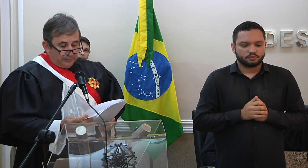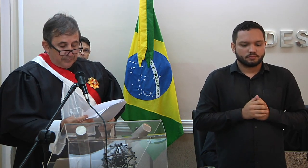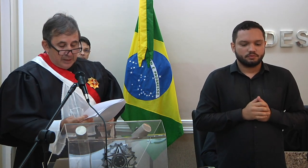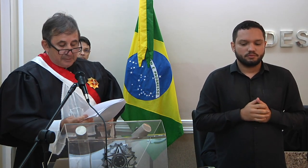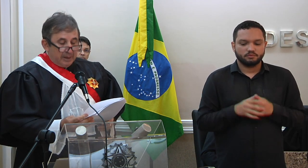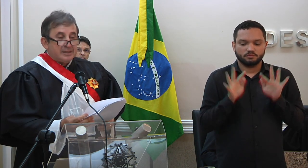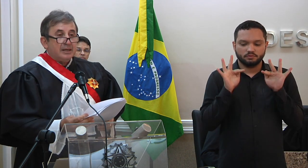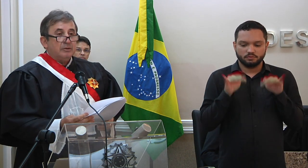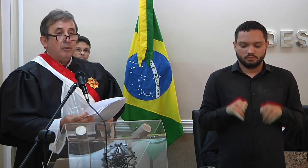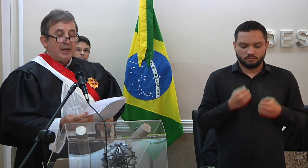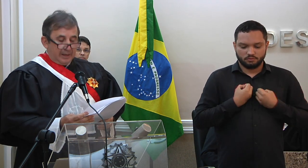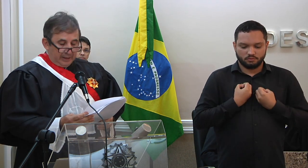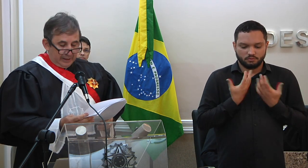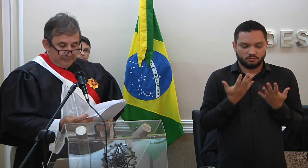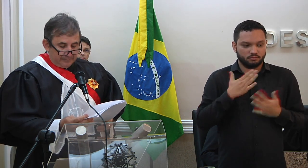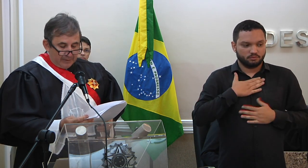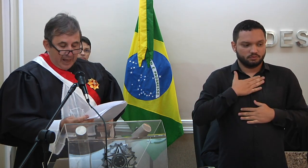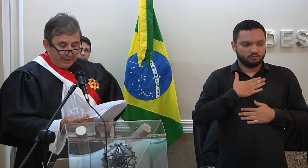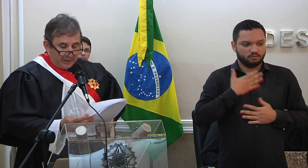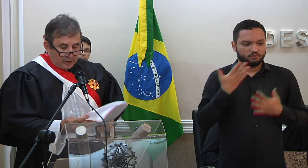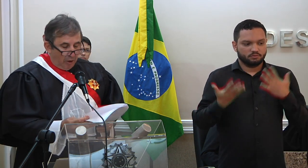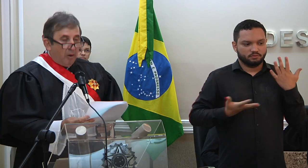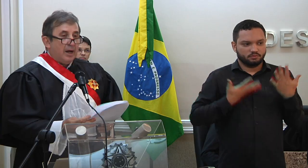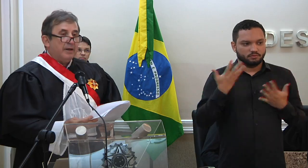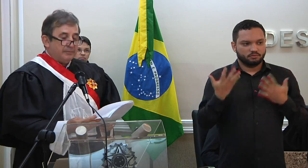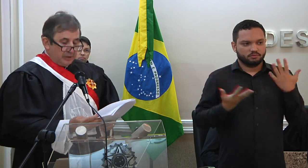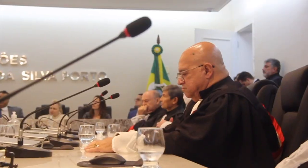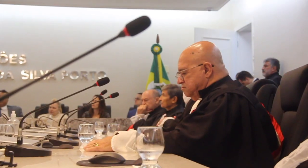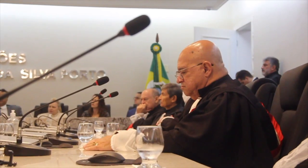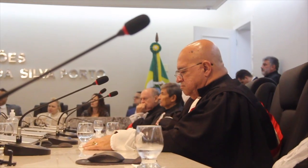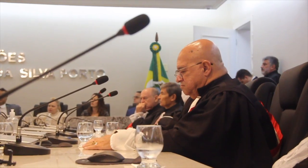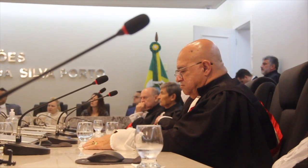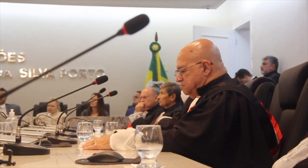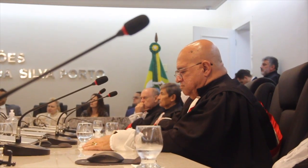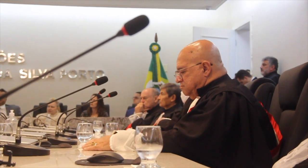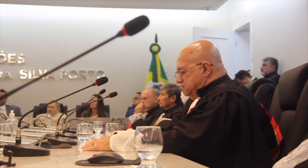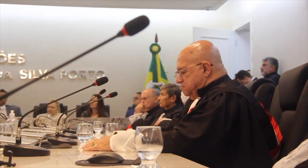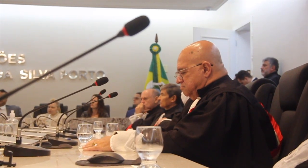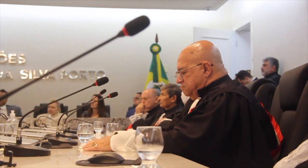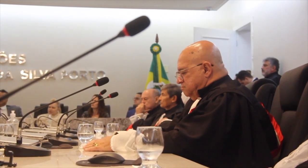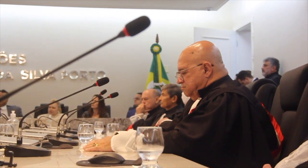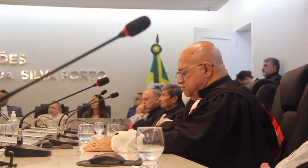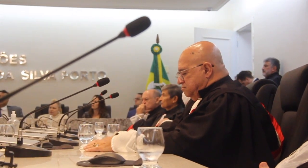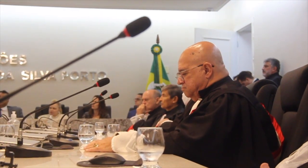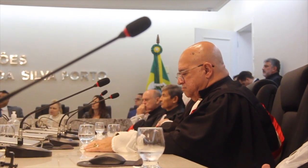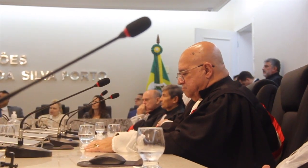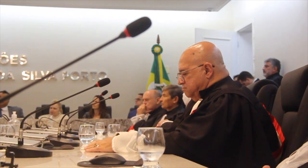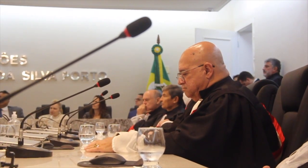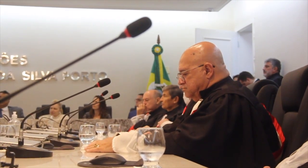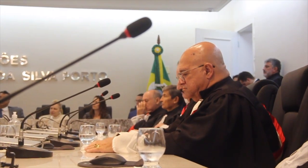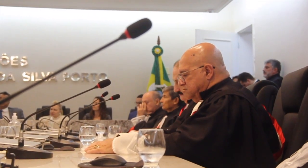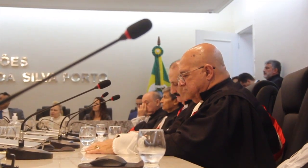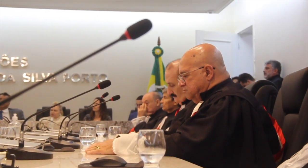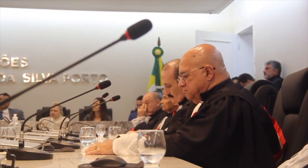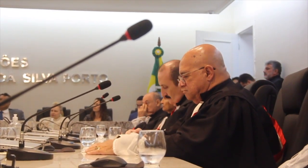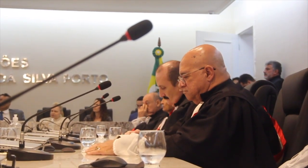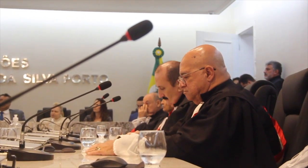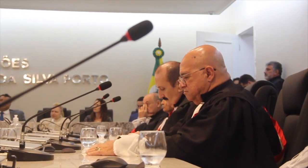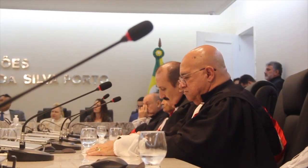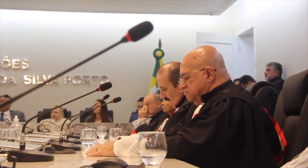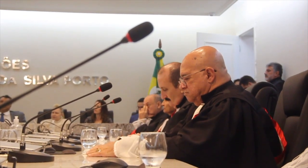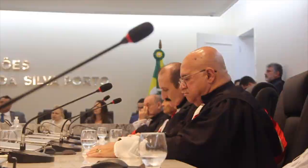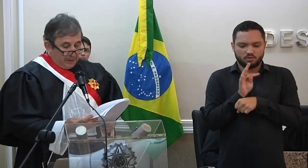Finalizo expressando com alegria a grande honra de estar aqui dando-lhe boas-vindas em nome do nosso